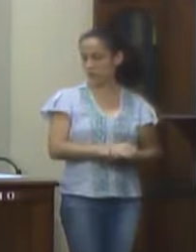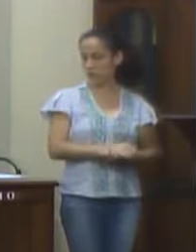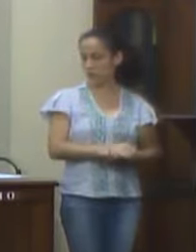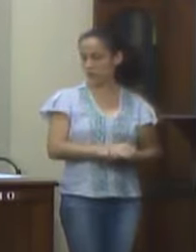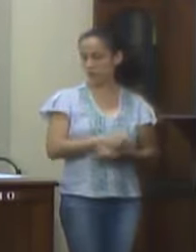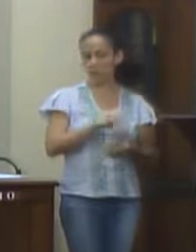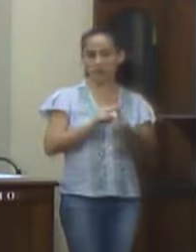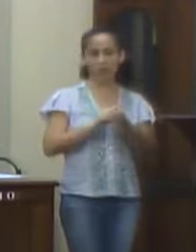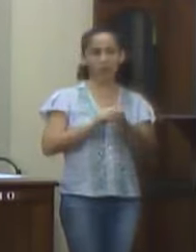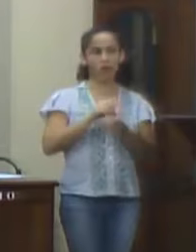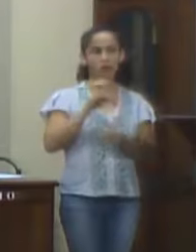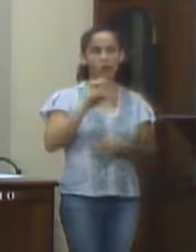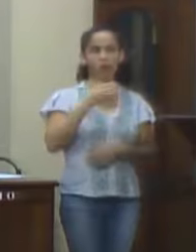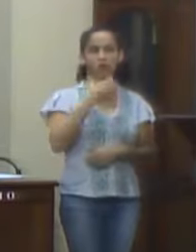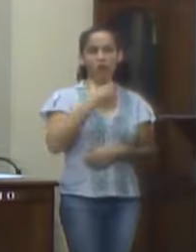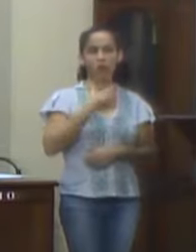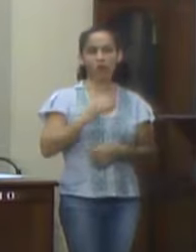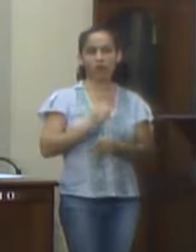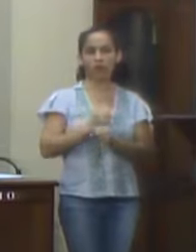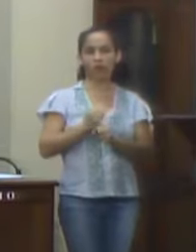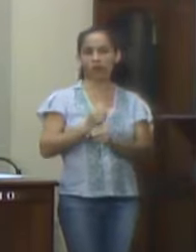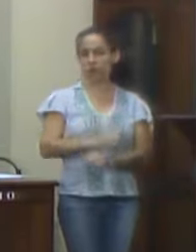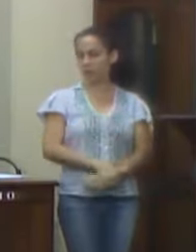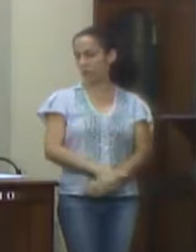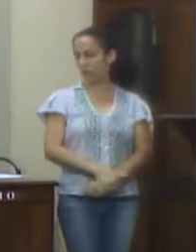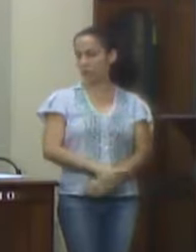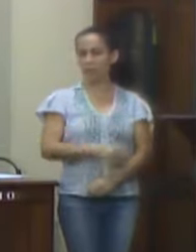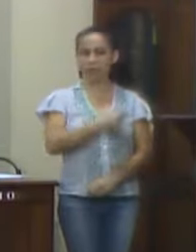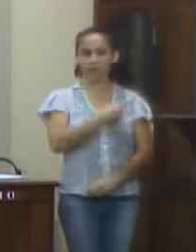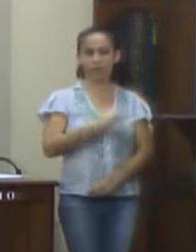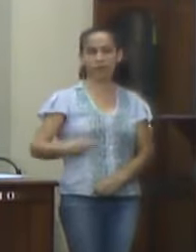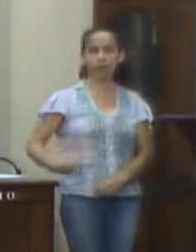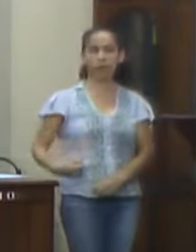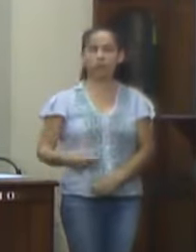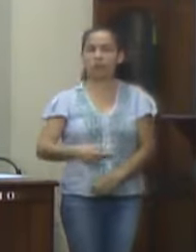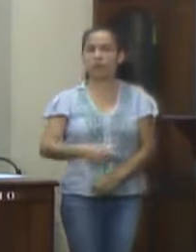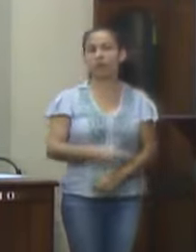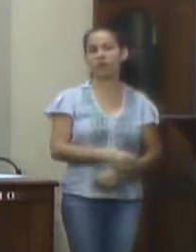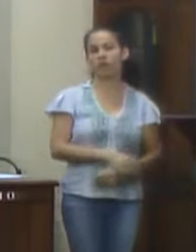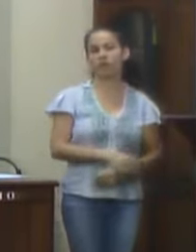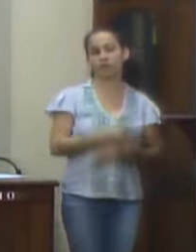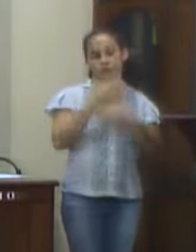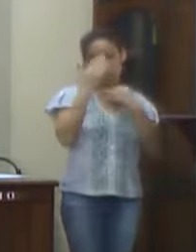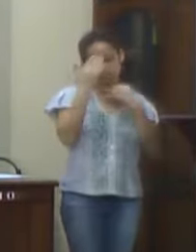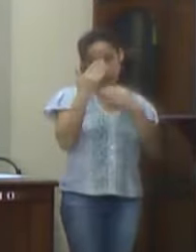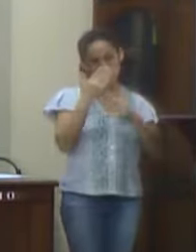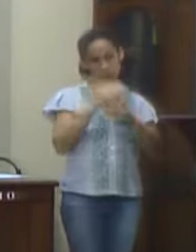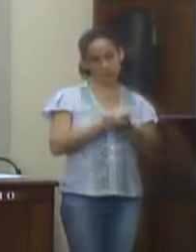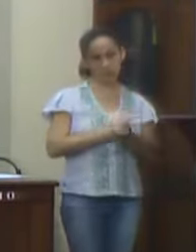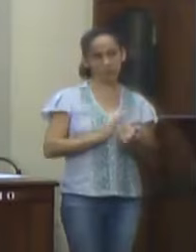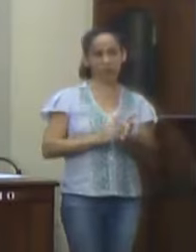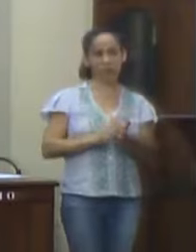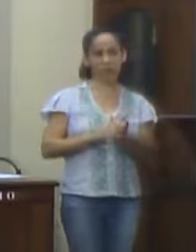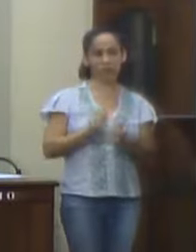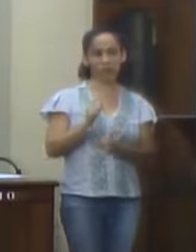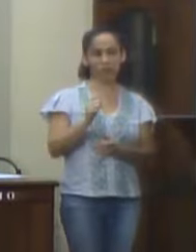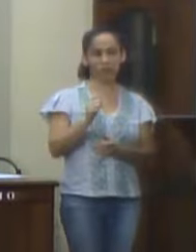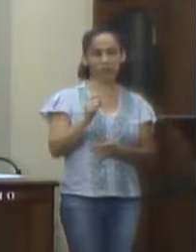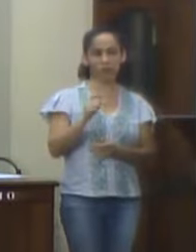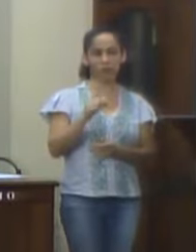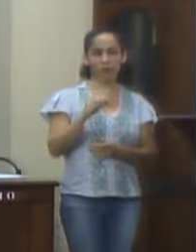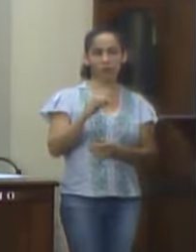Valença, 5 de dezembro de 2018. Excelentíssimo senhor presidente, em agradecimento pela moção de aplausos